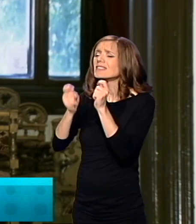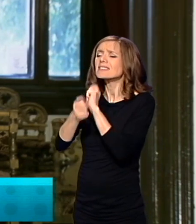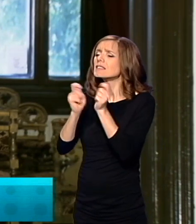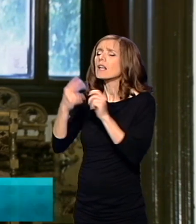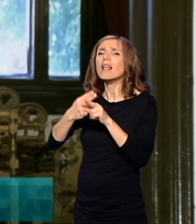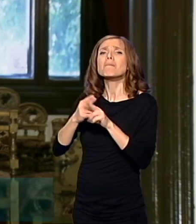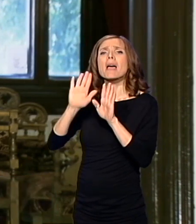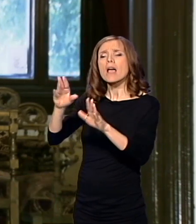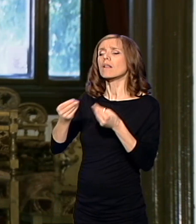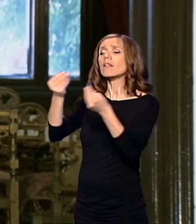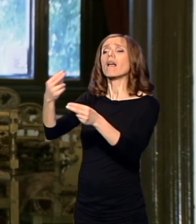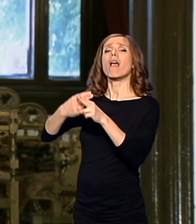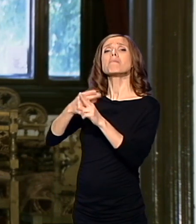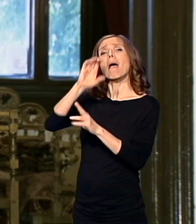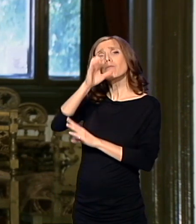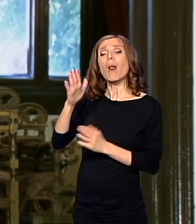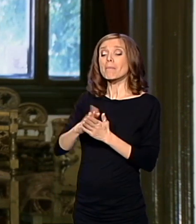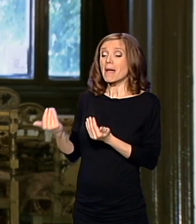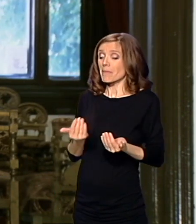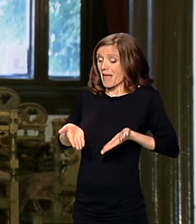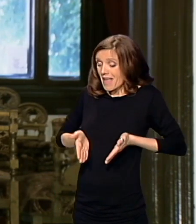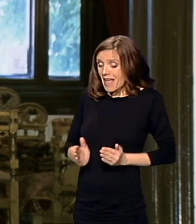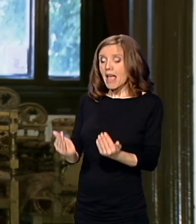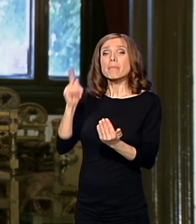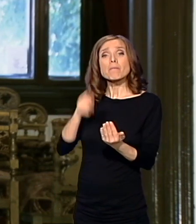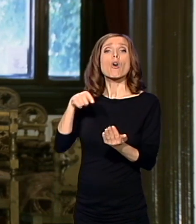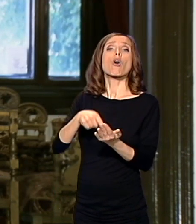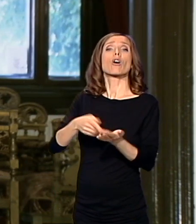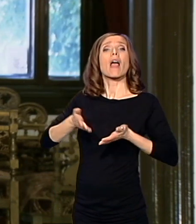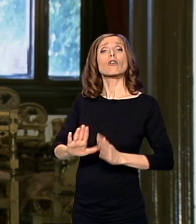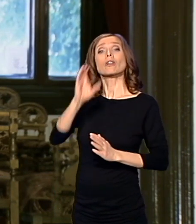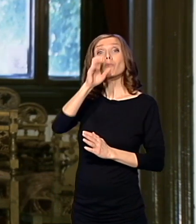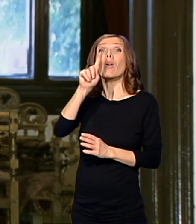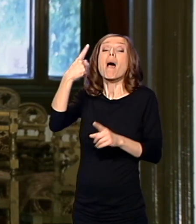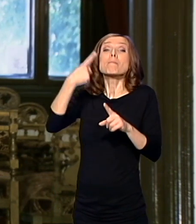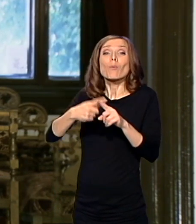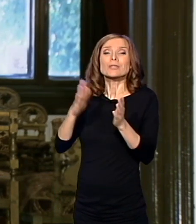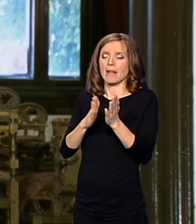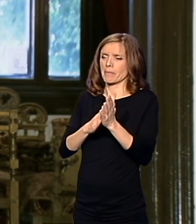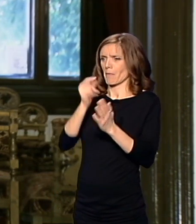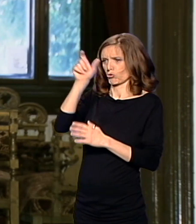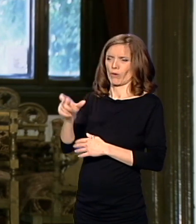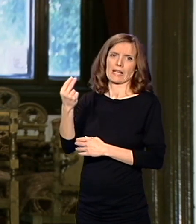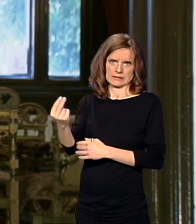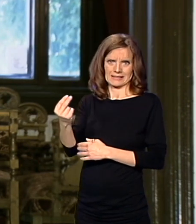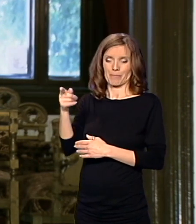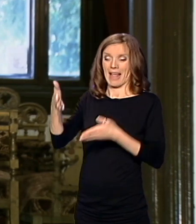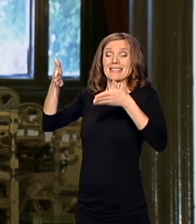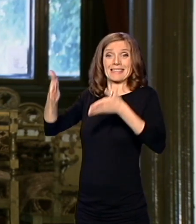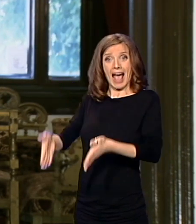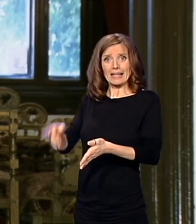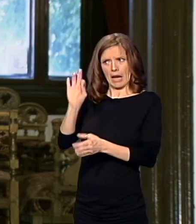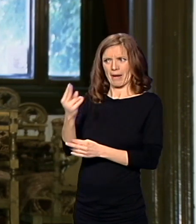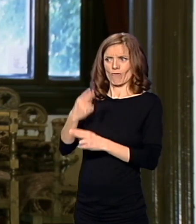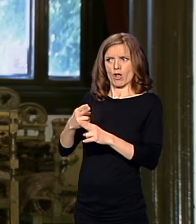da dobijaju bugarska imena, a išli su tako čak toliko daleko da i na sahranama, na spomenicima, su upisivana